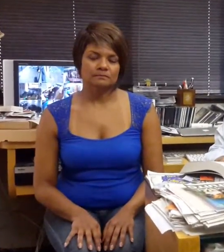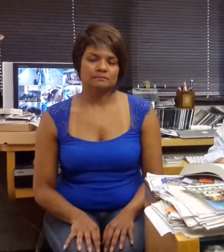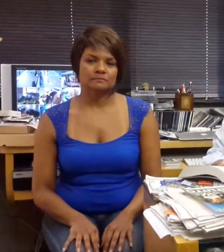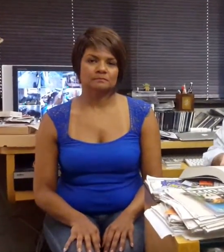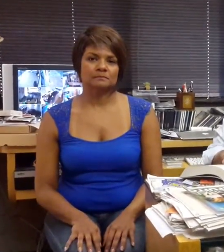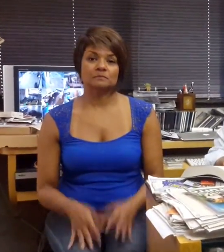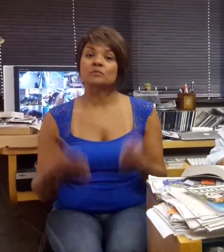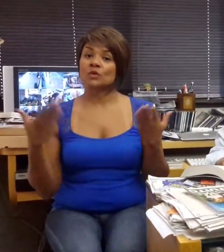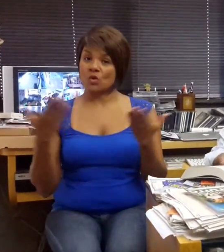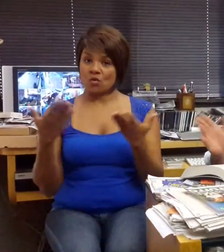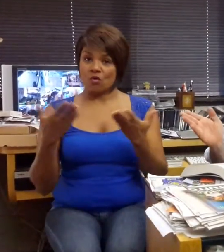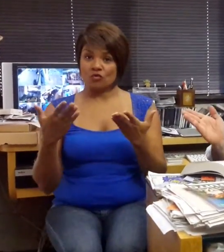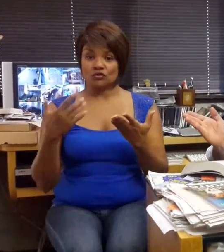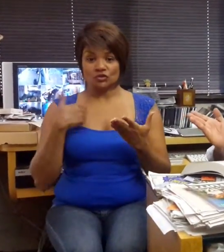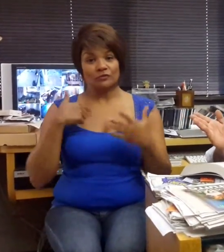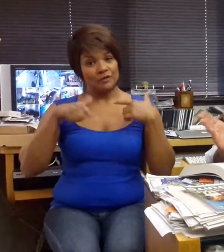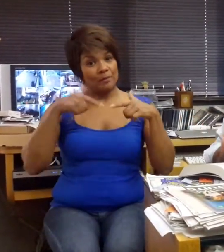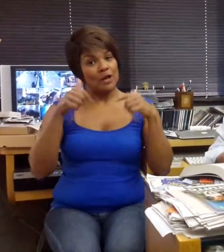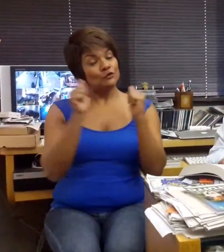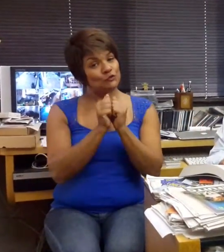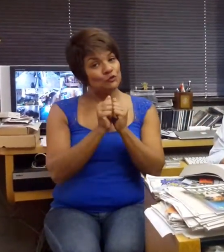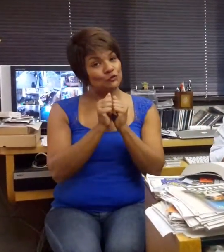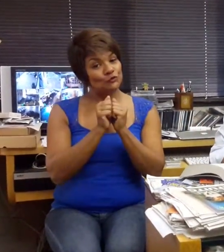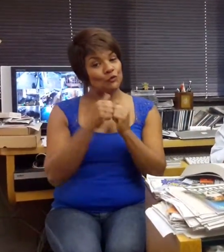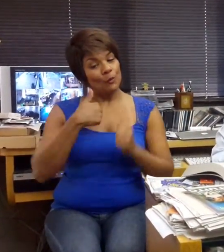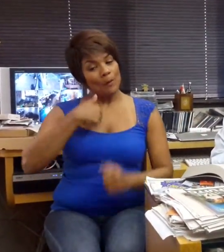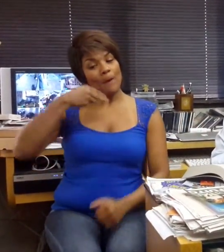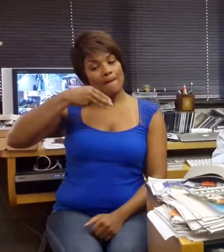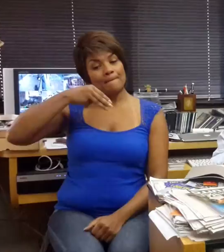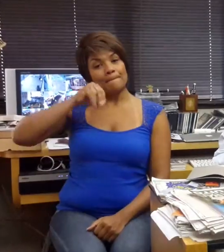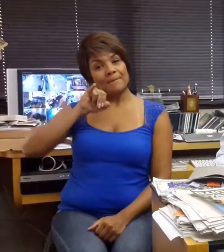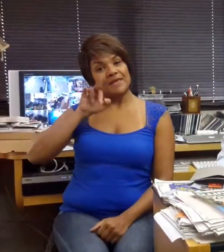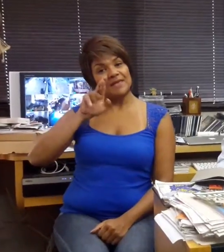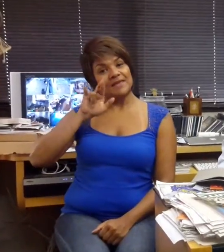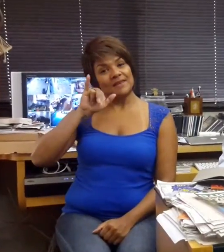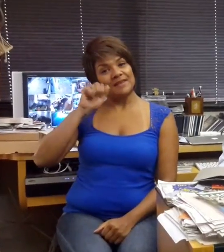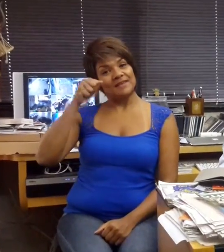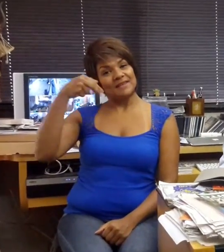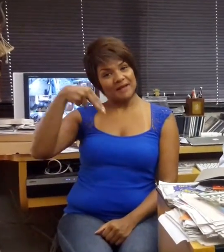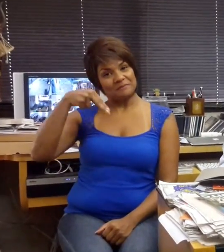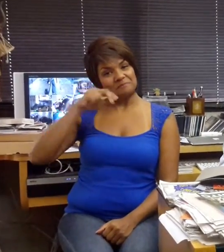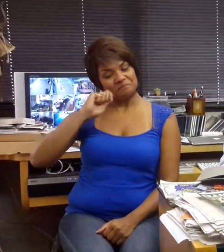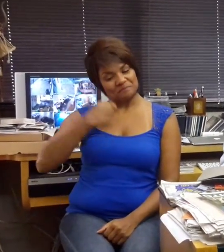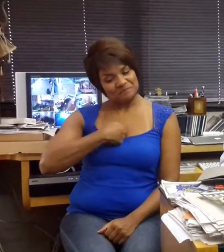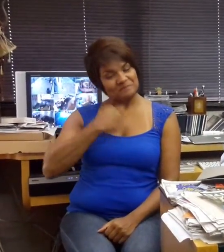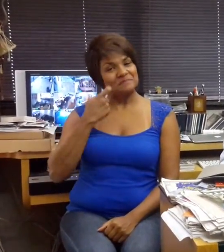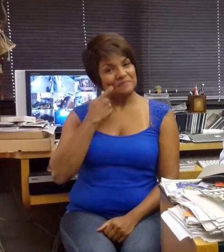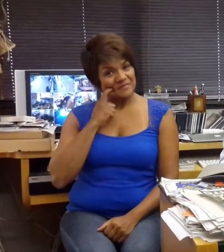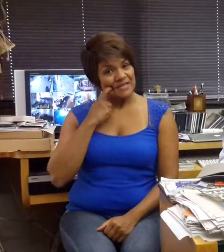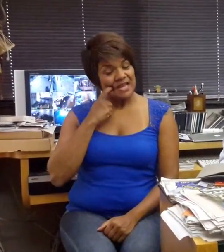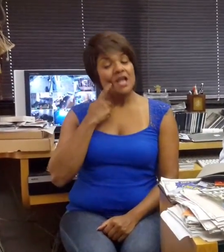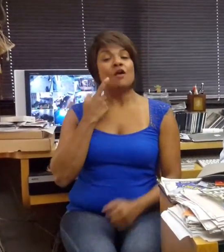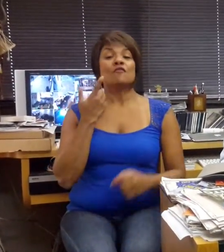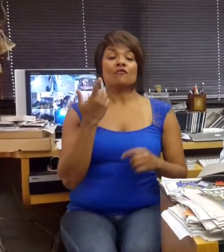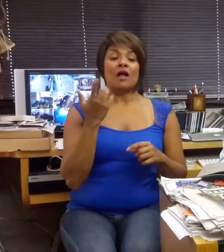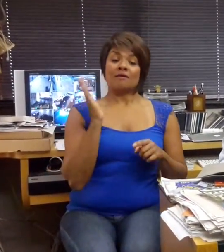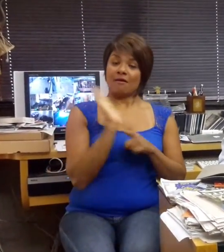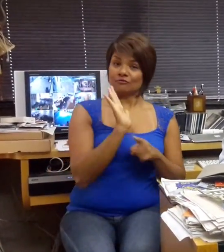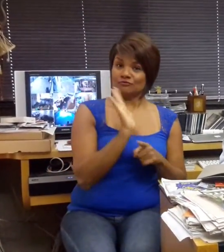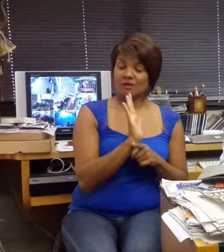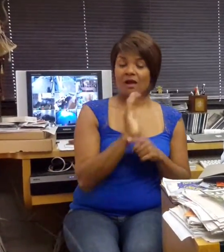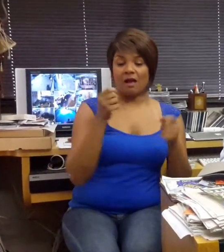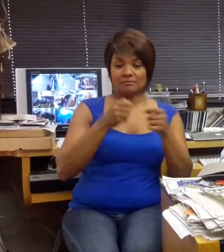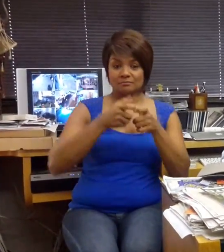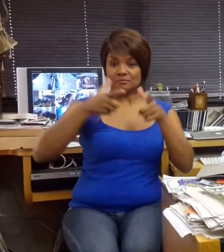Hoje eu vou trabalhar aqui com a Miriam, que vai me ajudar a ampliar o universo das pessoas que me